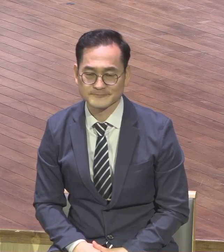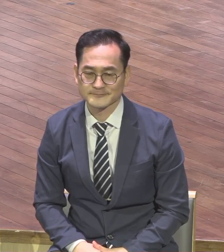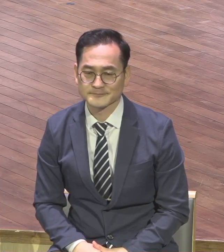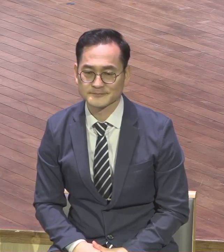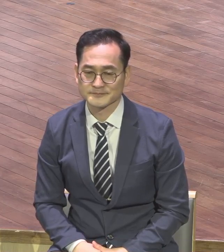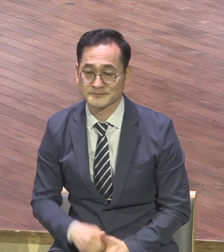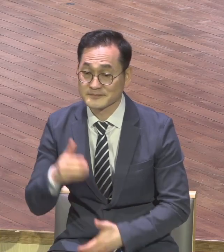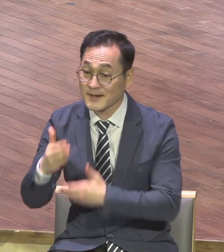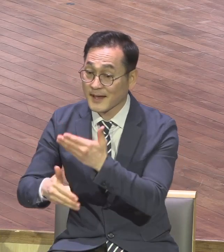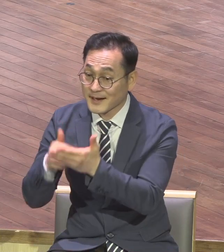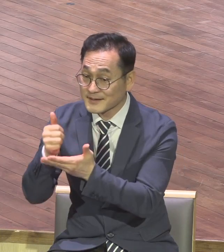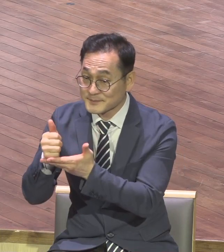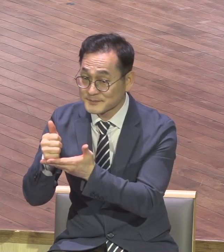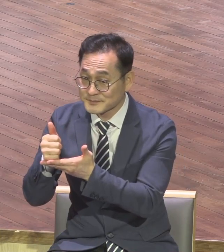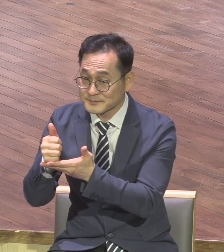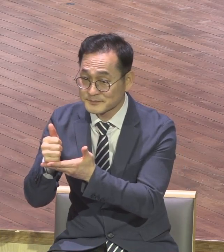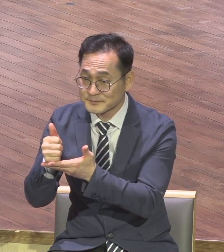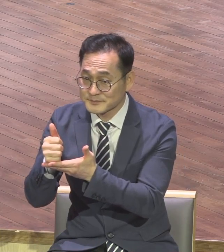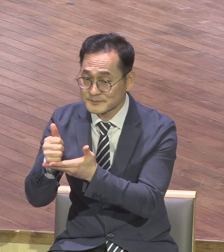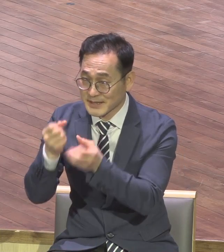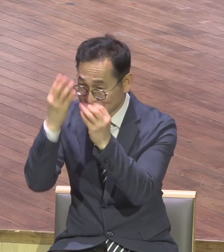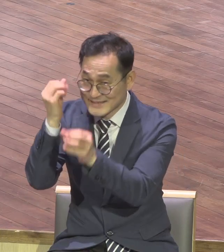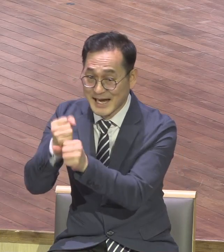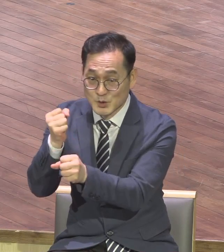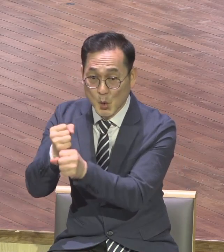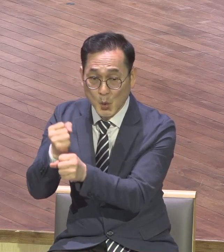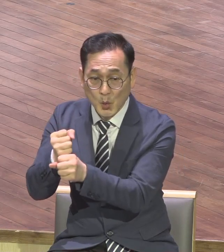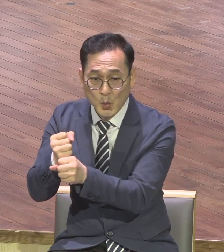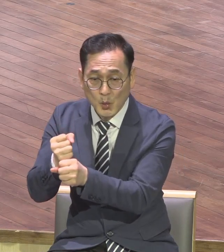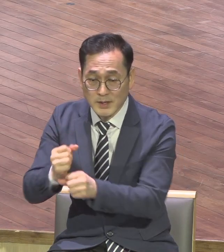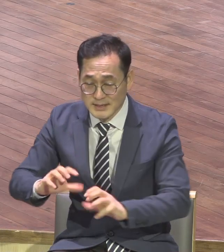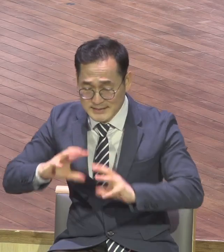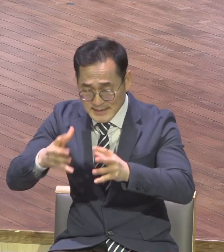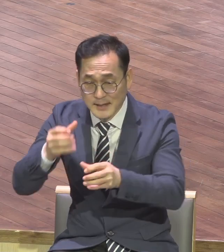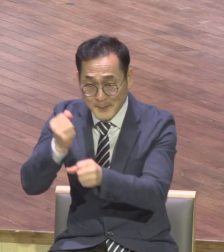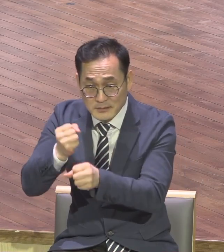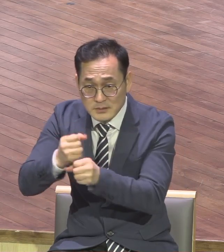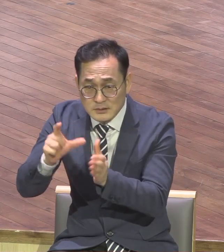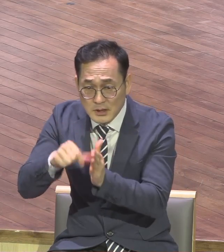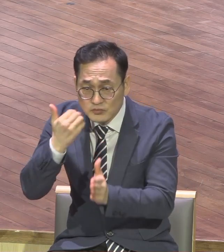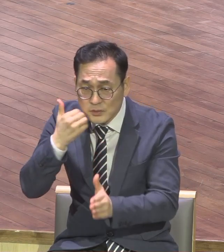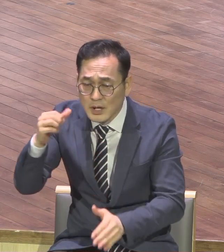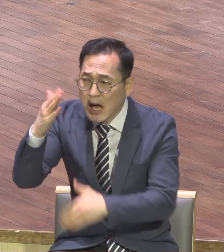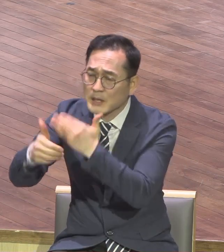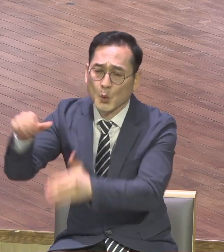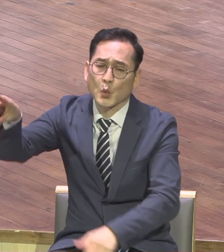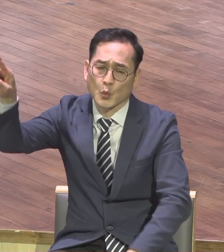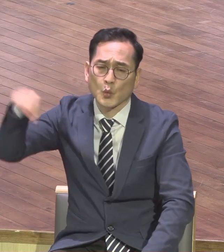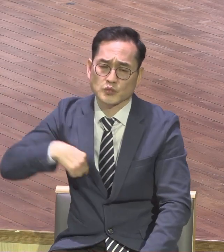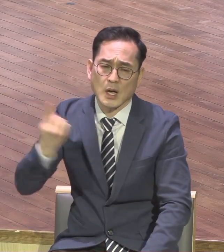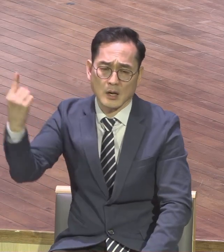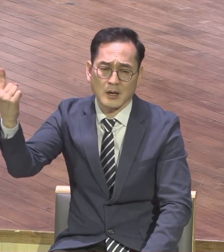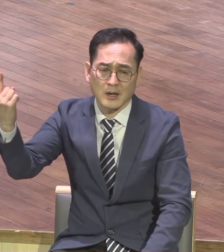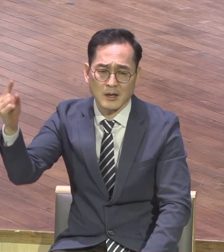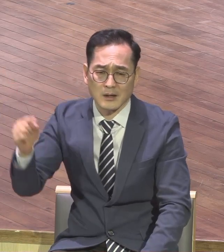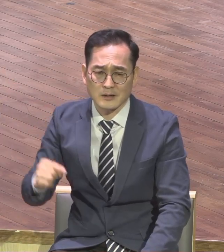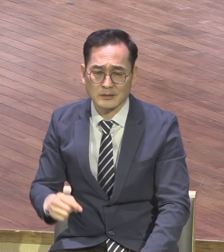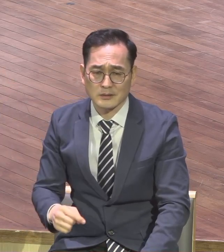하나님께서는 창조의 사역도 홀로 하셨어요 상세기 3장 사건을 통한 영원한 멸망길로 갈 수밖에 없는 인간을